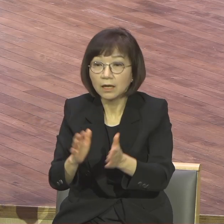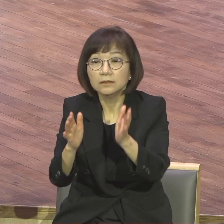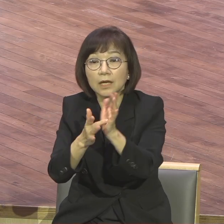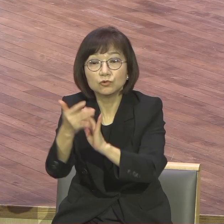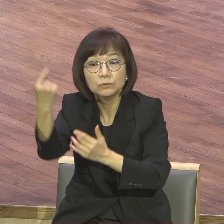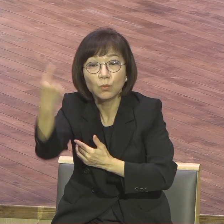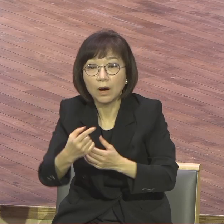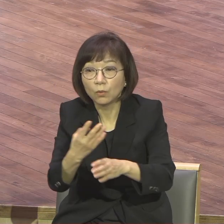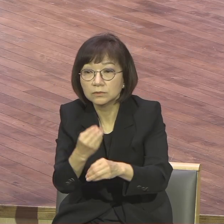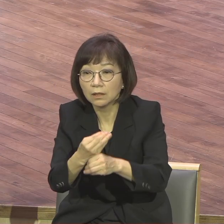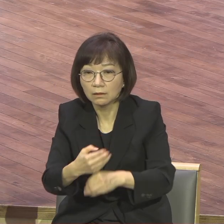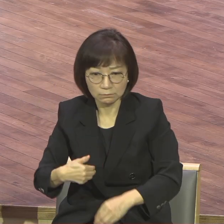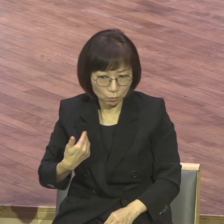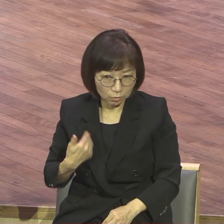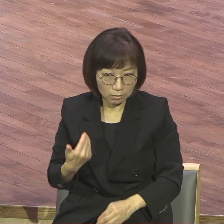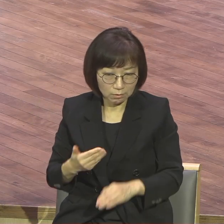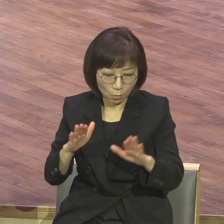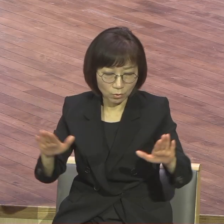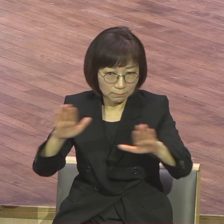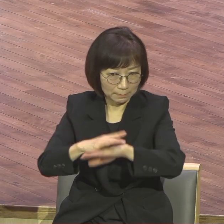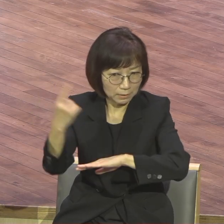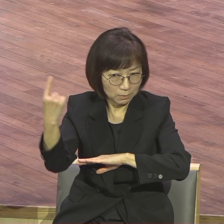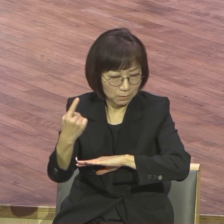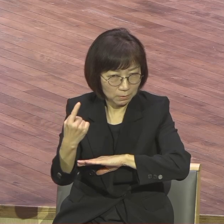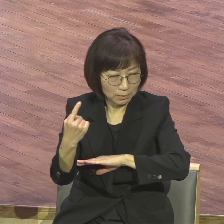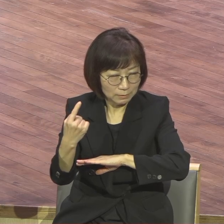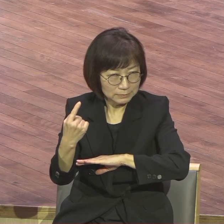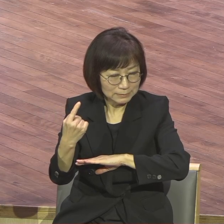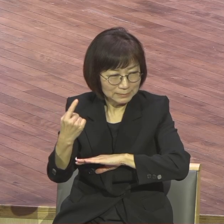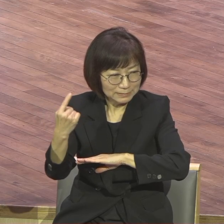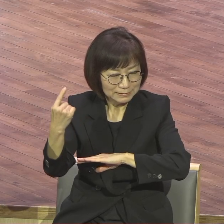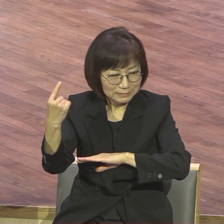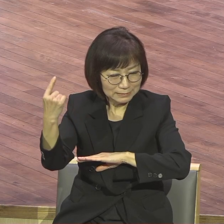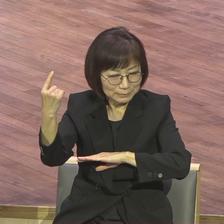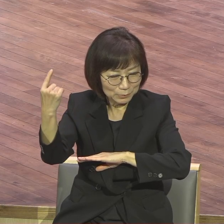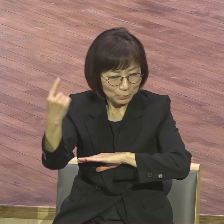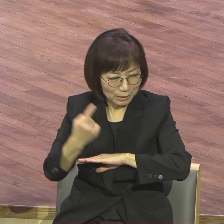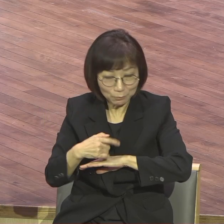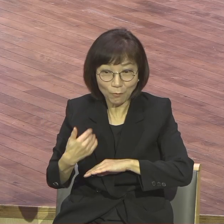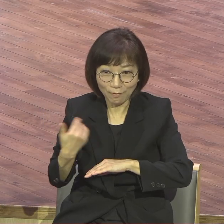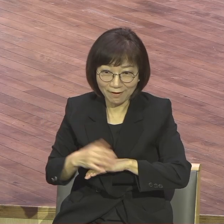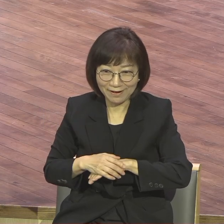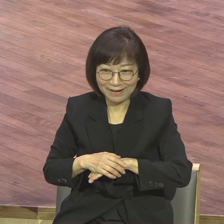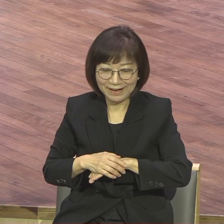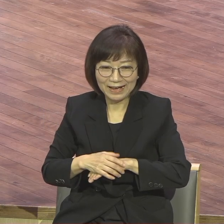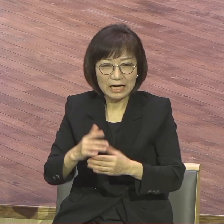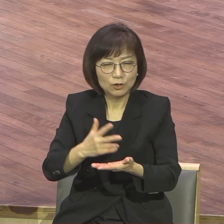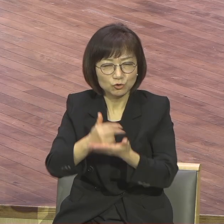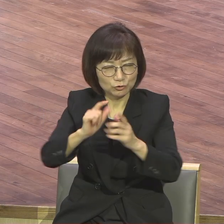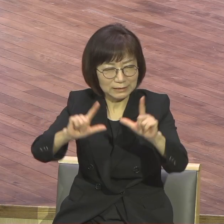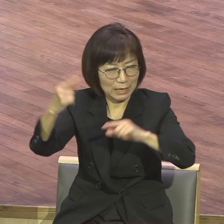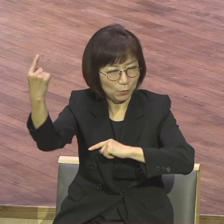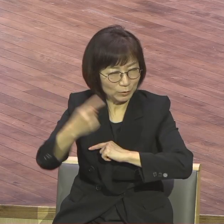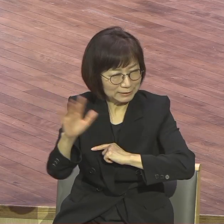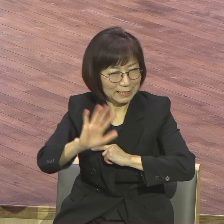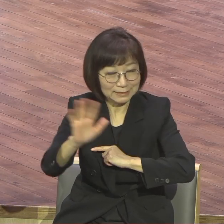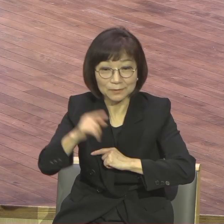몰라요. 제가 볼 때는 주일 날 안 오실 거예요. 다 주일 날 다 개오니까 월요일이나 수요일이나 목요일 좀